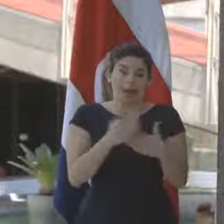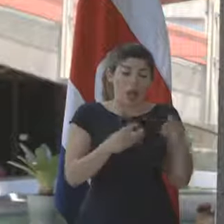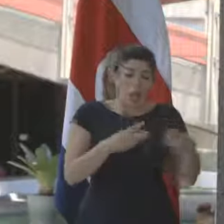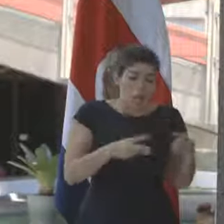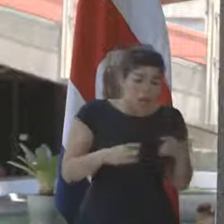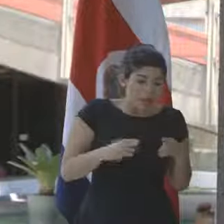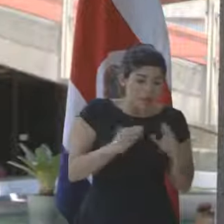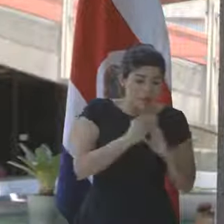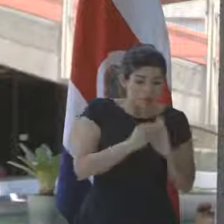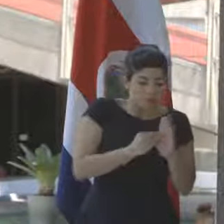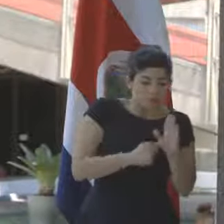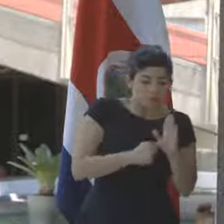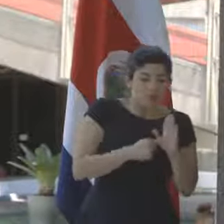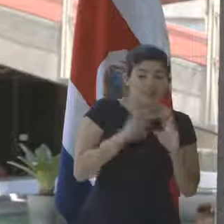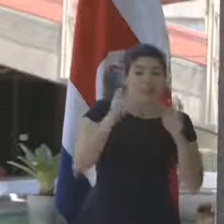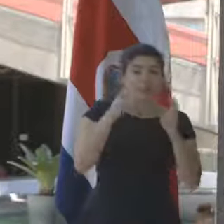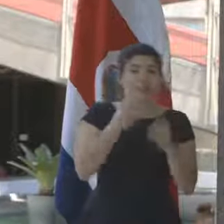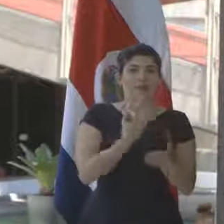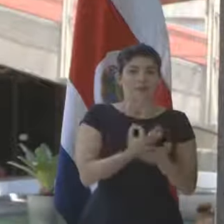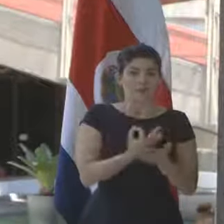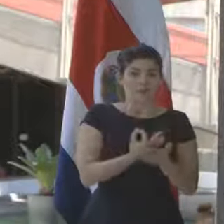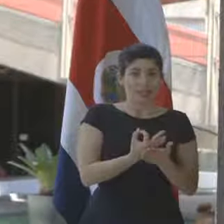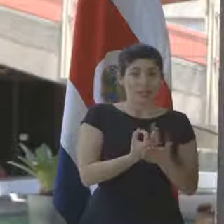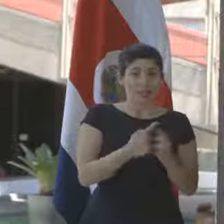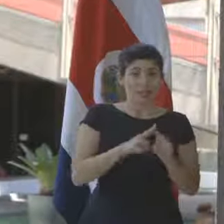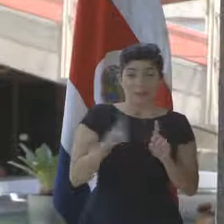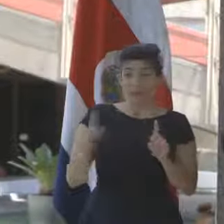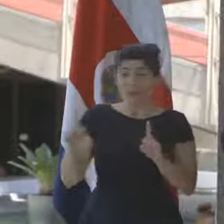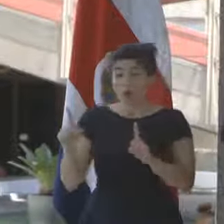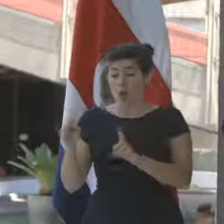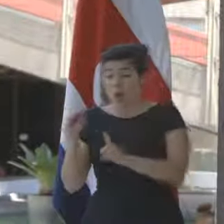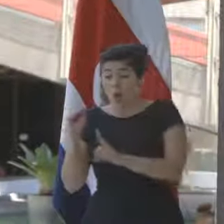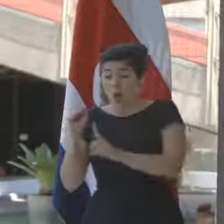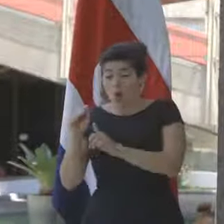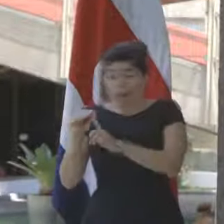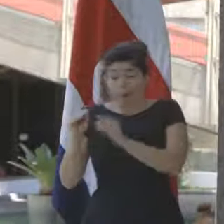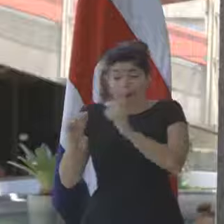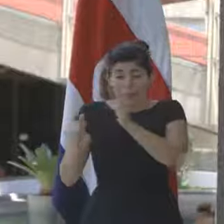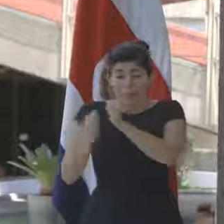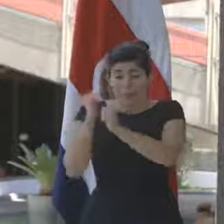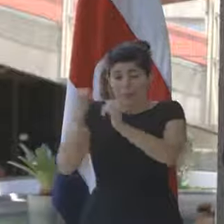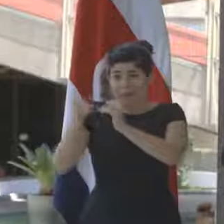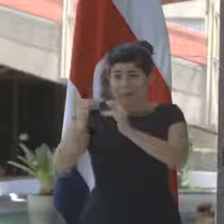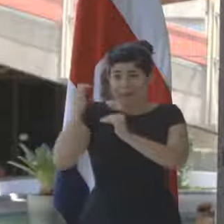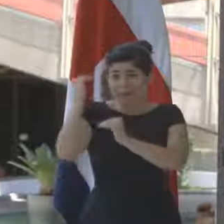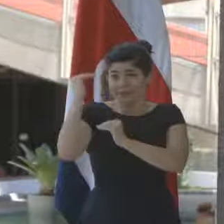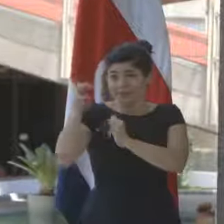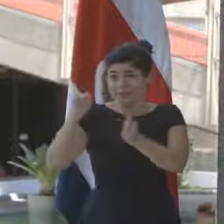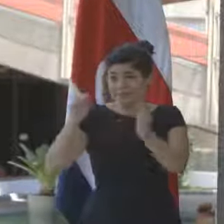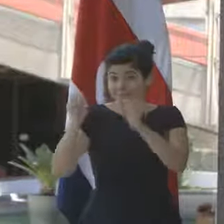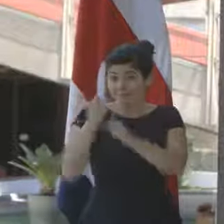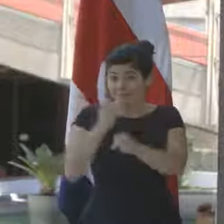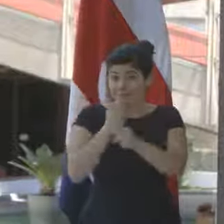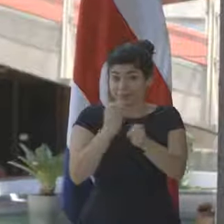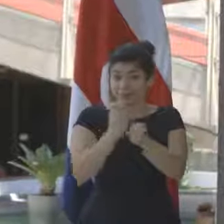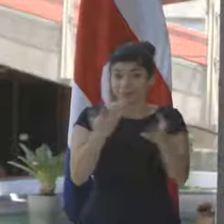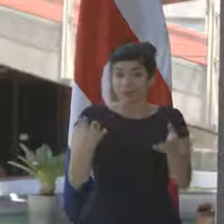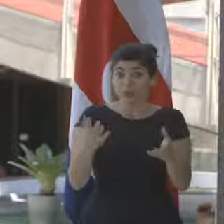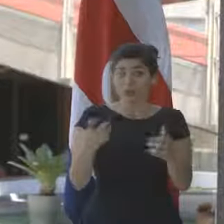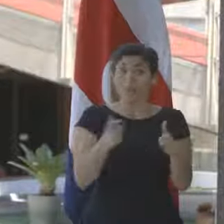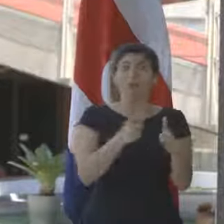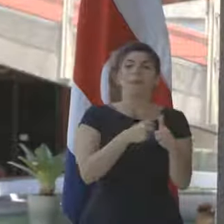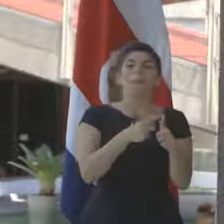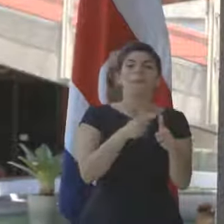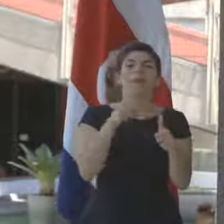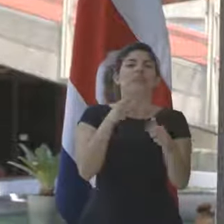precisando que tiene que ver con lo fiscal. Pero el objetivo mayor de una reforma al empleo público, uno